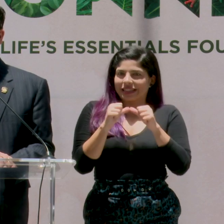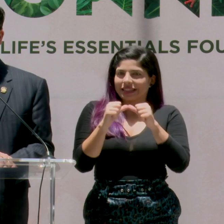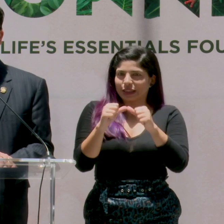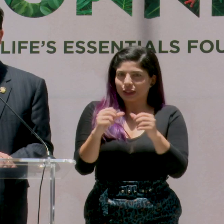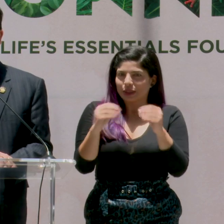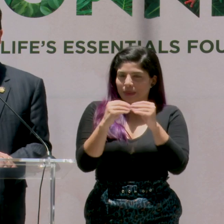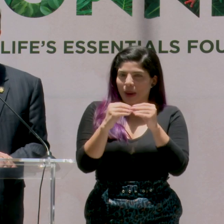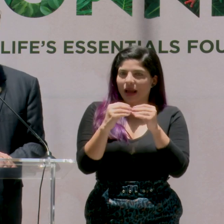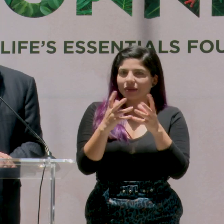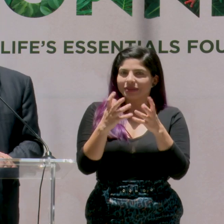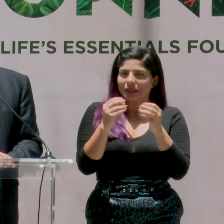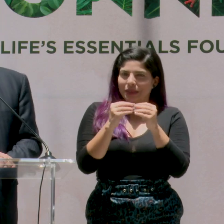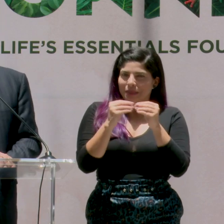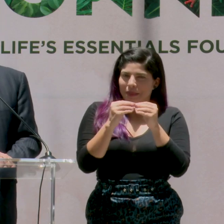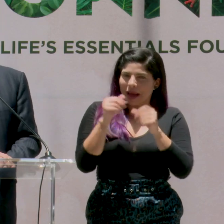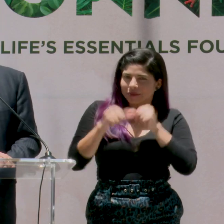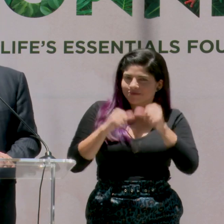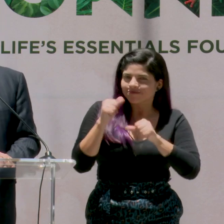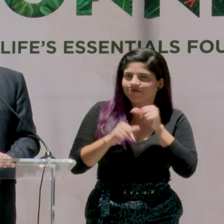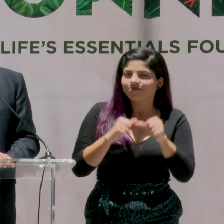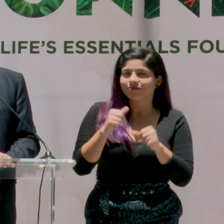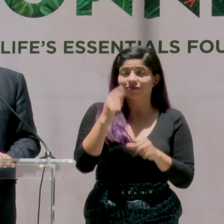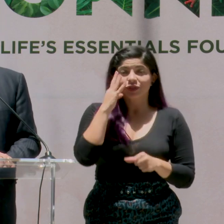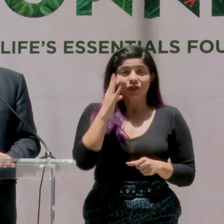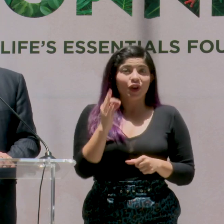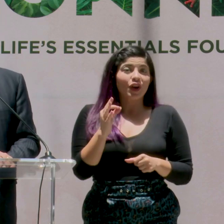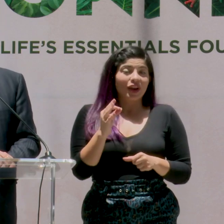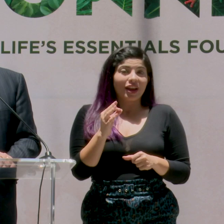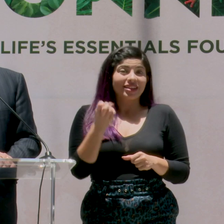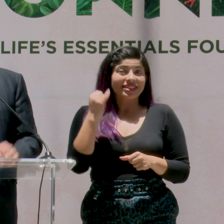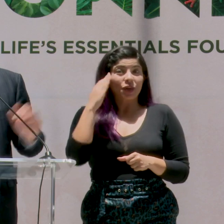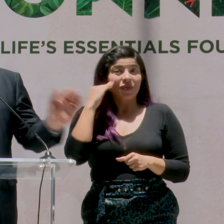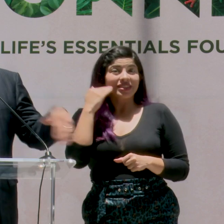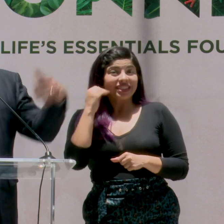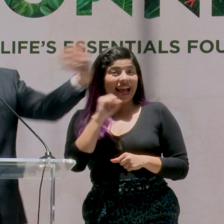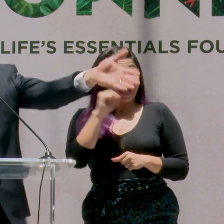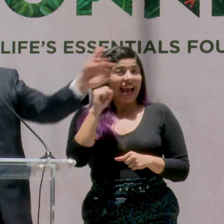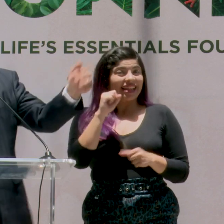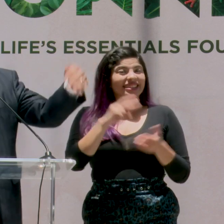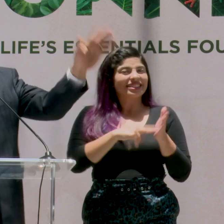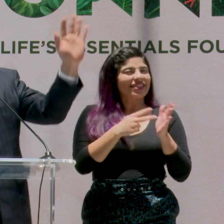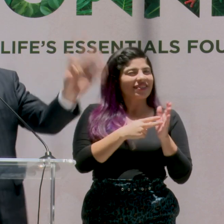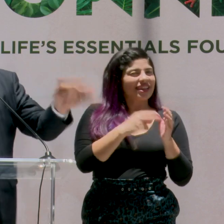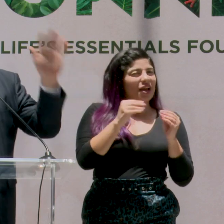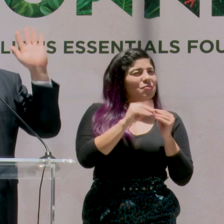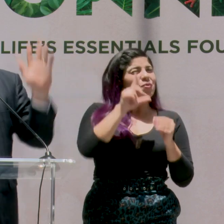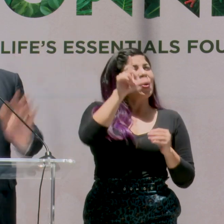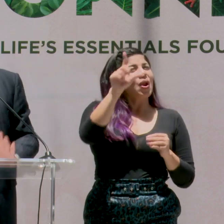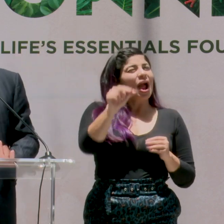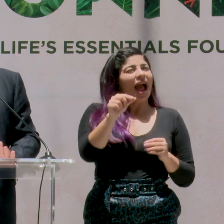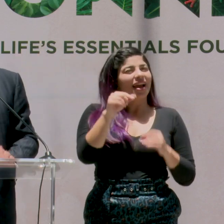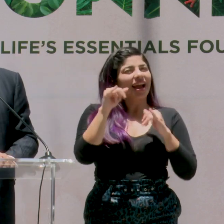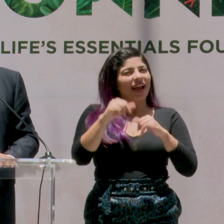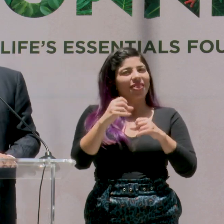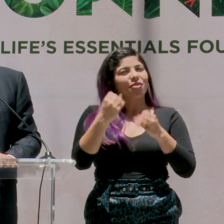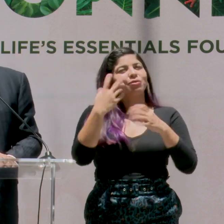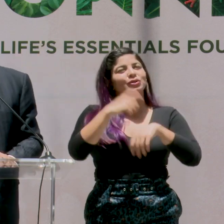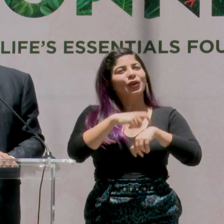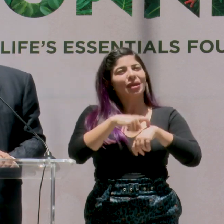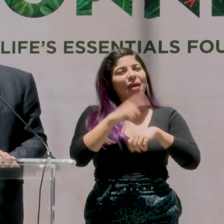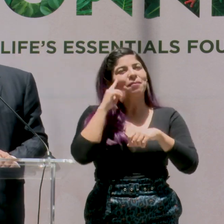y queremos ir más allá. Y yo creo que si Nueva Zelanda nos ganas, ¿por qué hay que ir muy lejos? Y si uno va allá, pues se queda mucho tiempo.